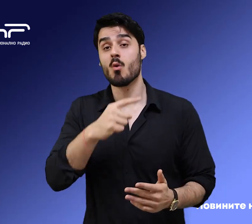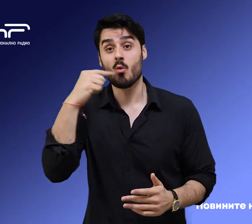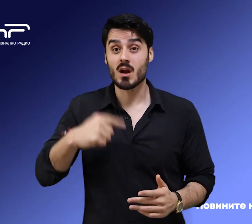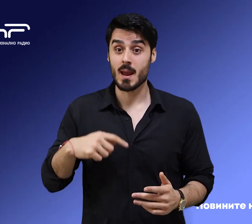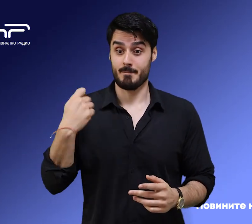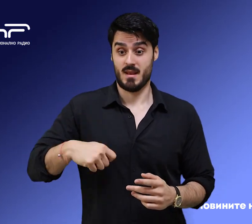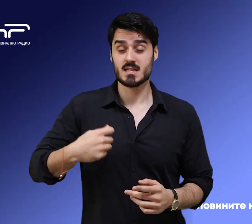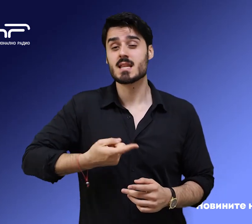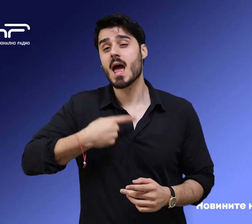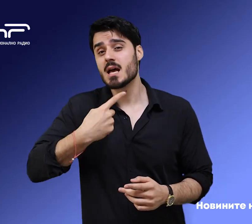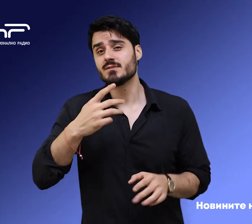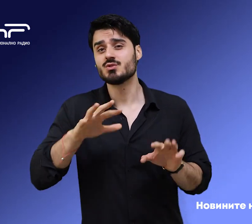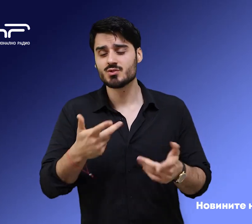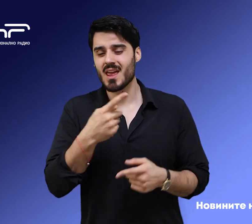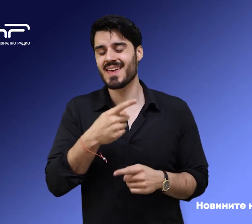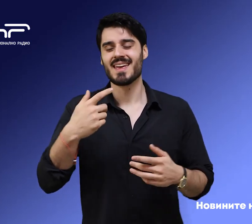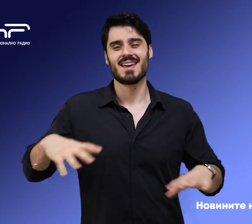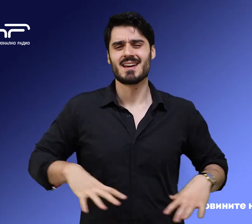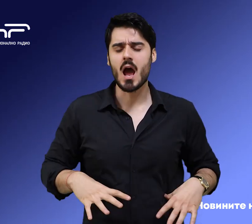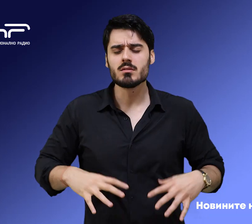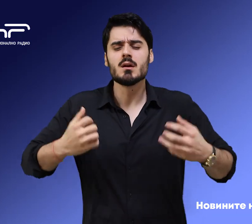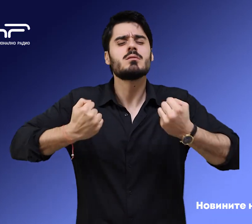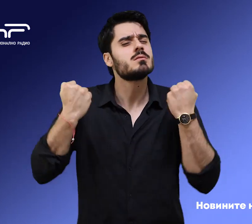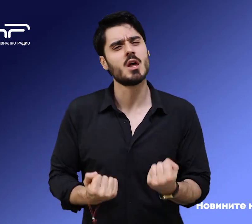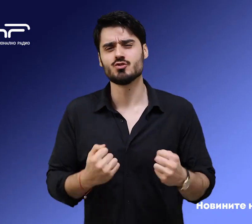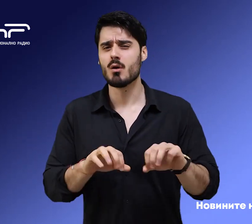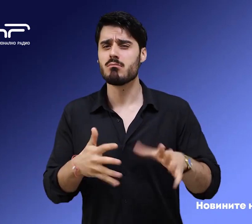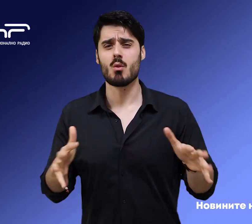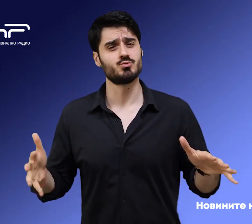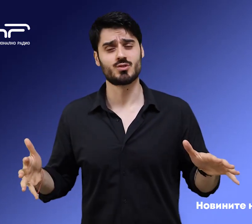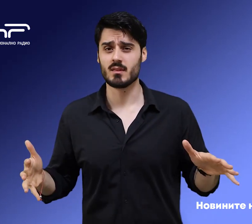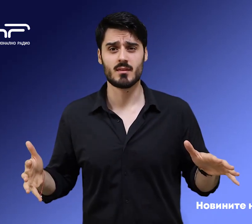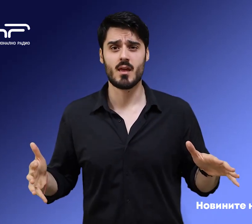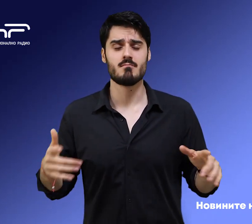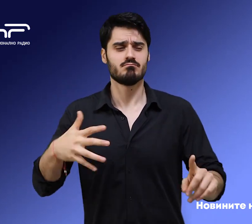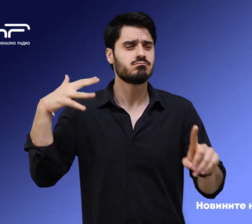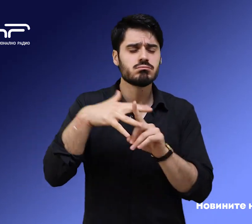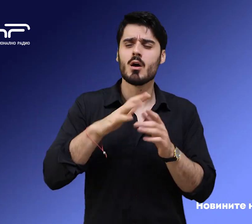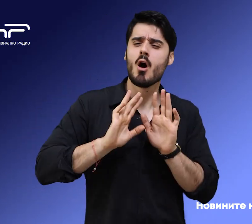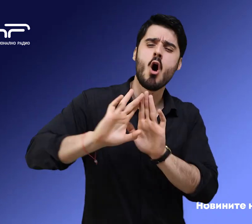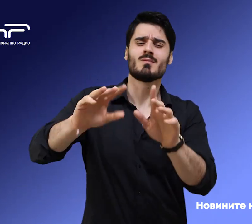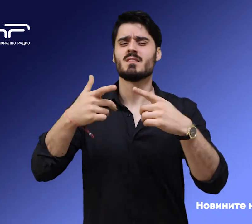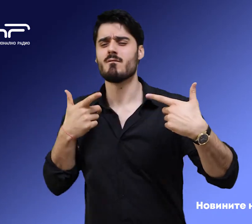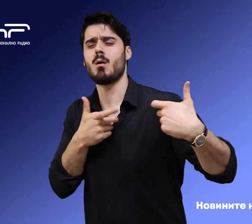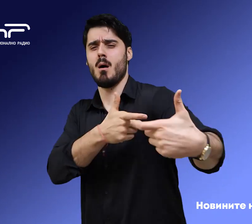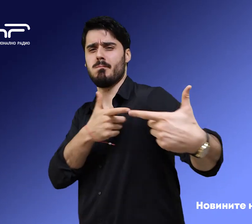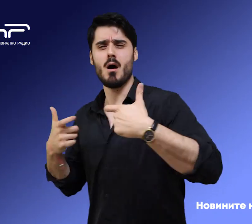каза още, че ситуацията в района на град Бахмут се ожесточава, а при отблъскването на атаките за по-малко от седница са загинали 800